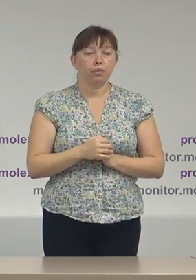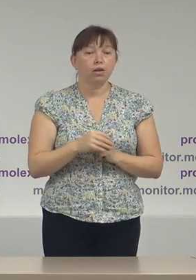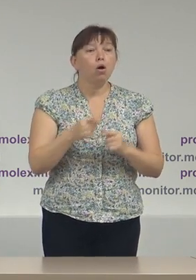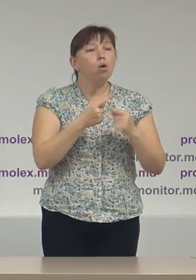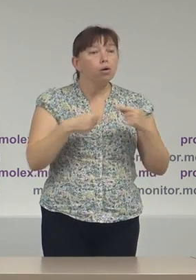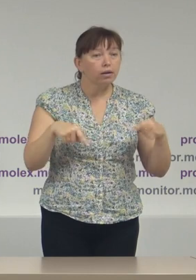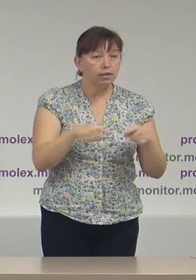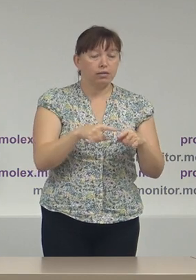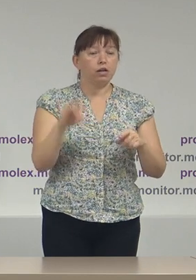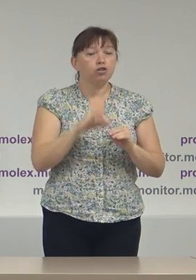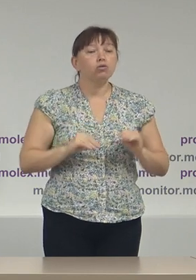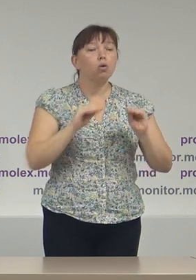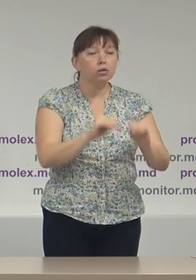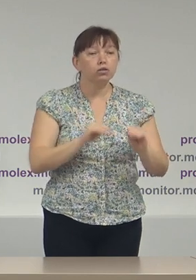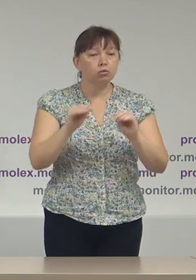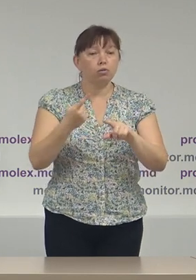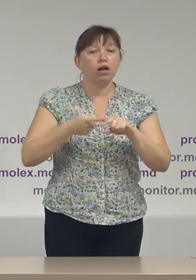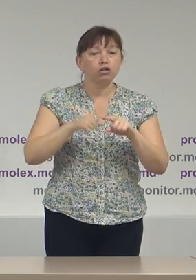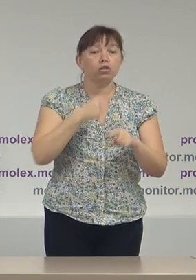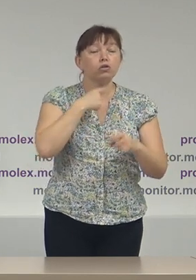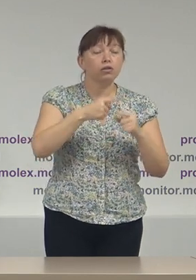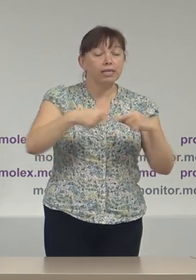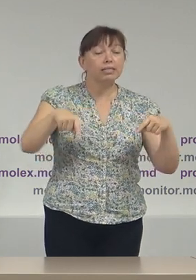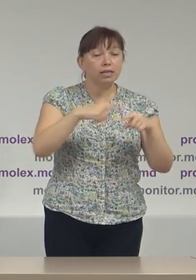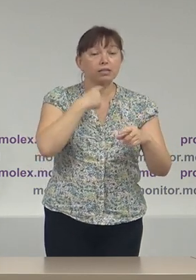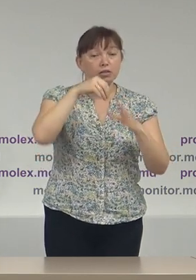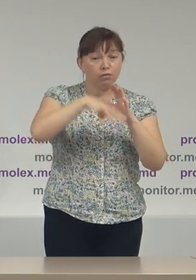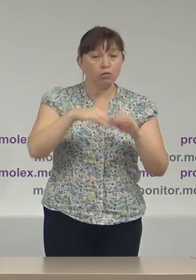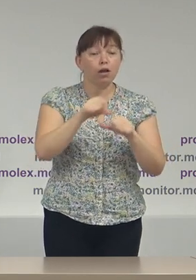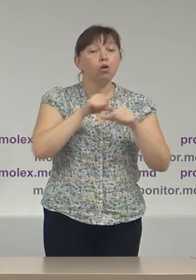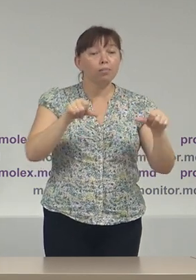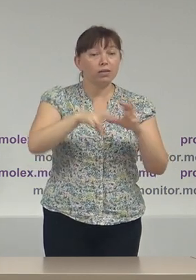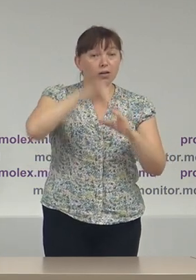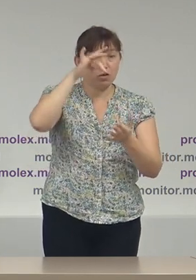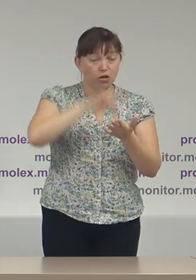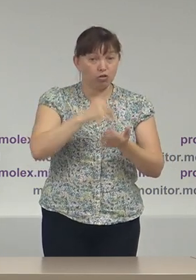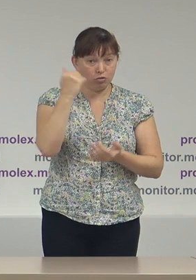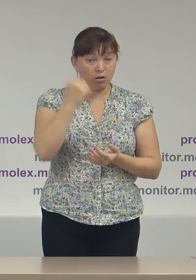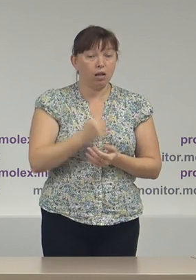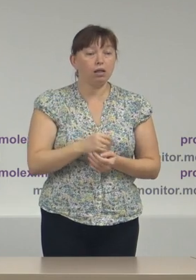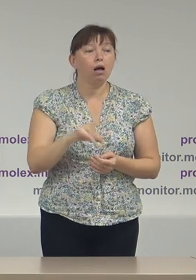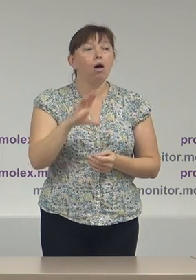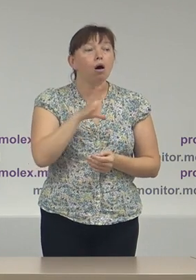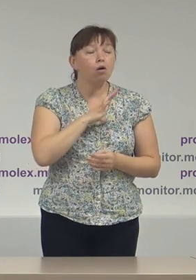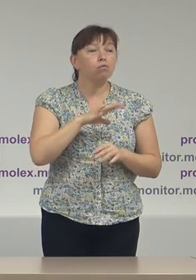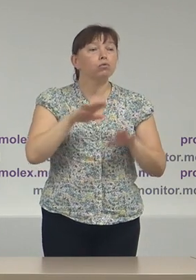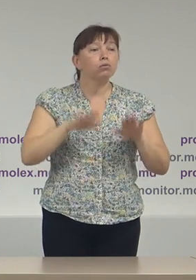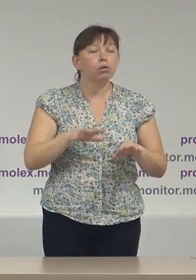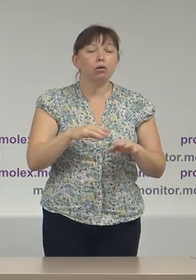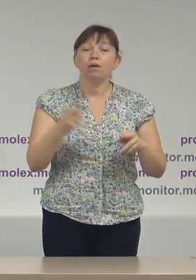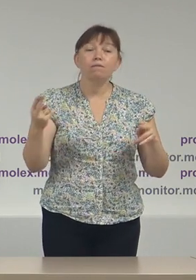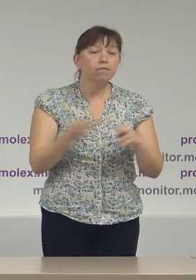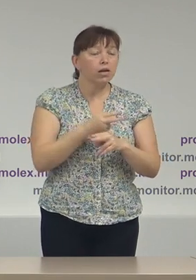organizarea și constituirea acestor secții de votare de către Comisie Electorală Centrală a avut loc în lipsa unor